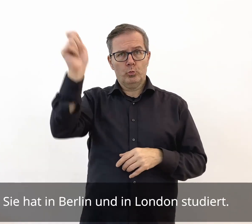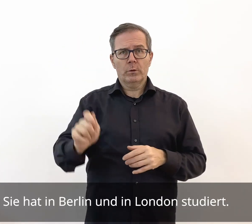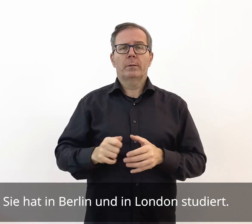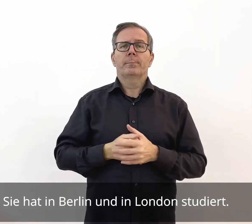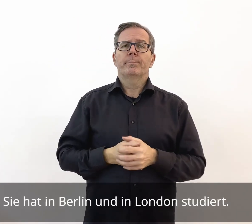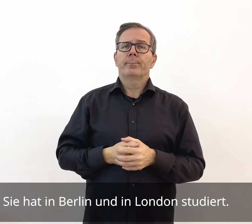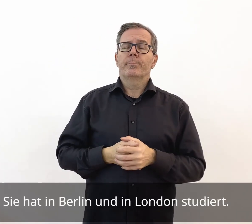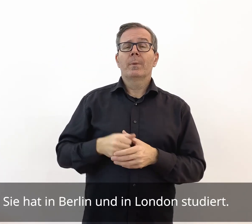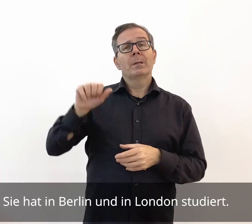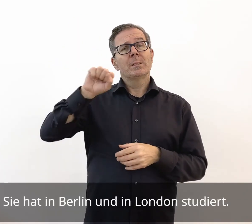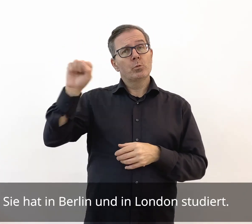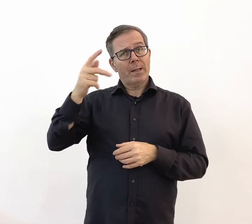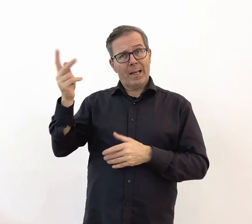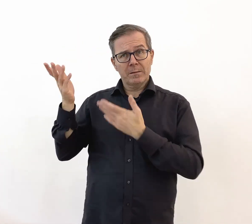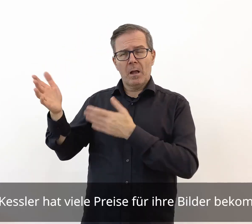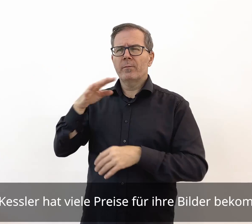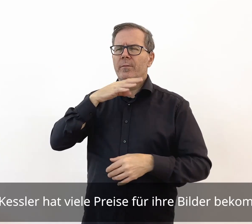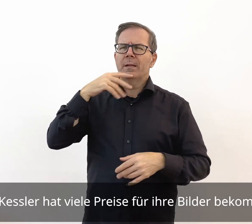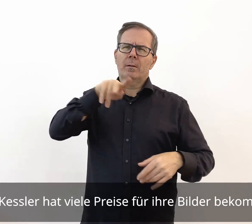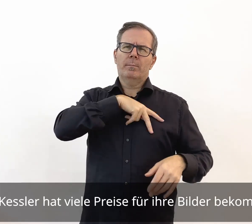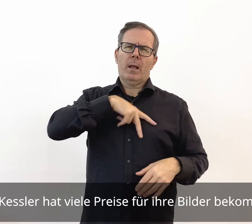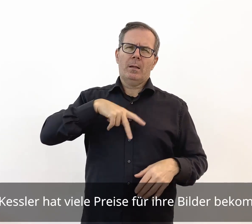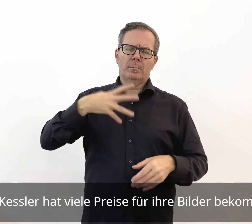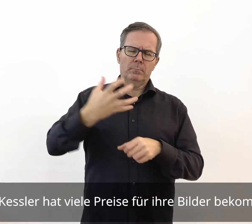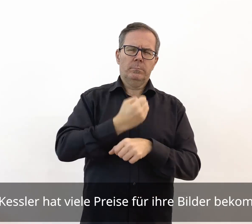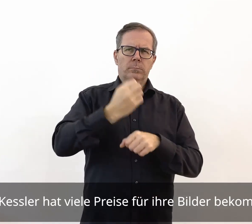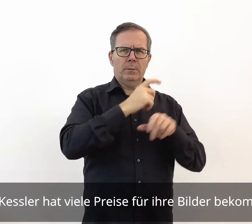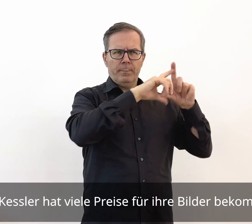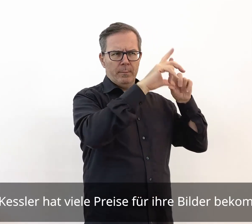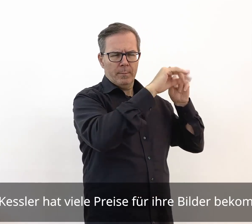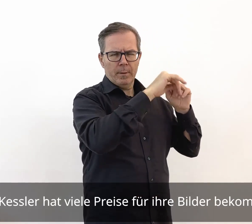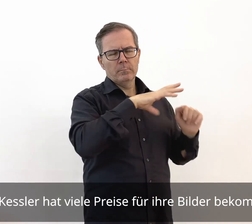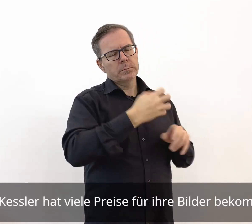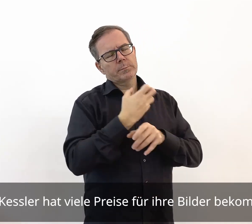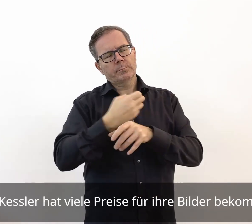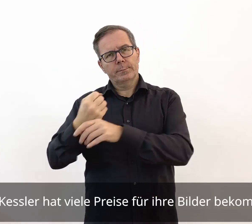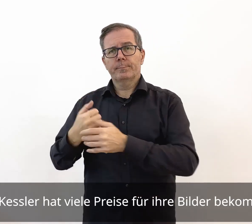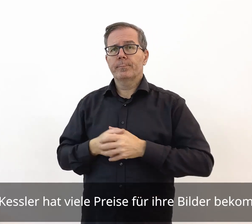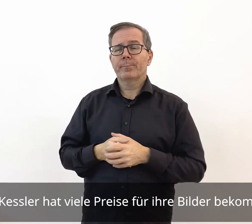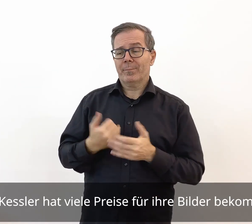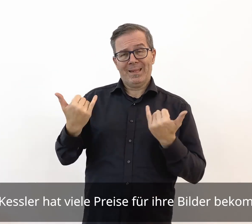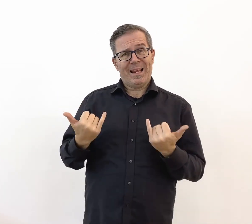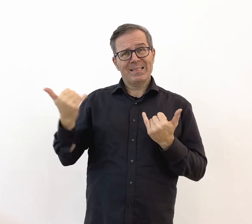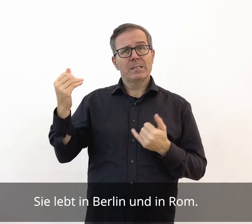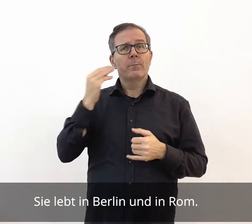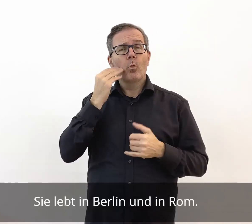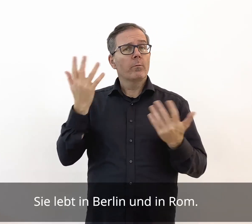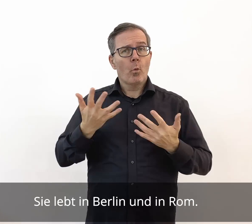London studiert. Susanne Kessler hat viele Preise für ihre Bilder bekommen. Sie lebt in